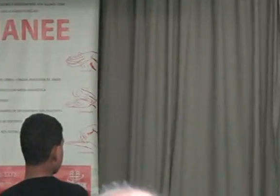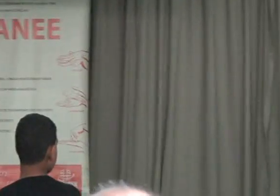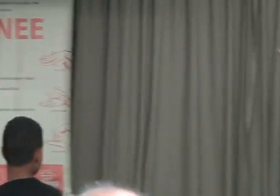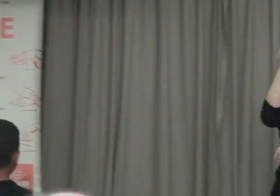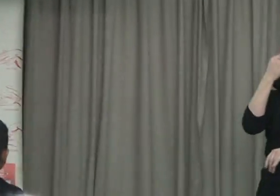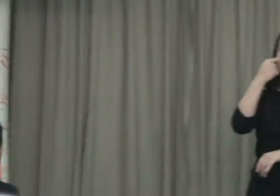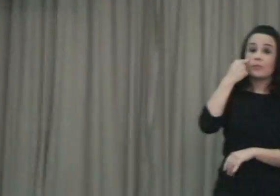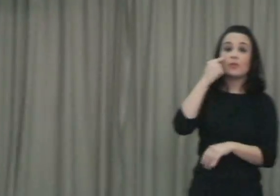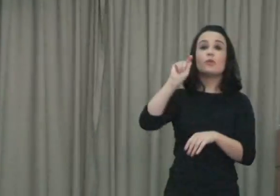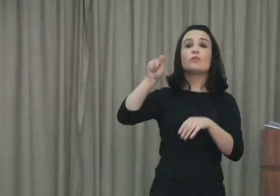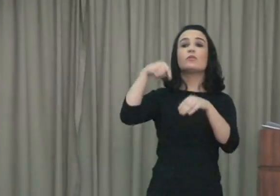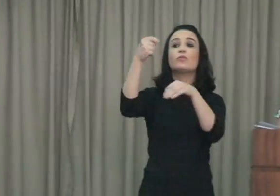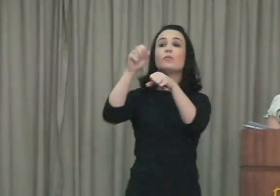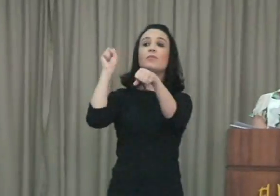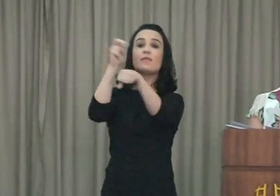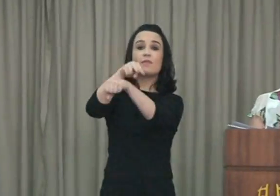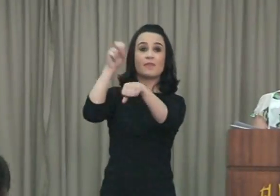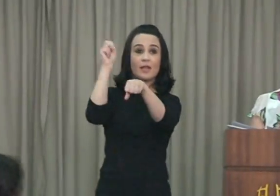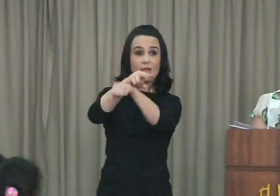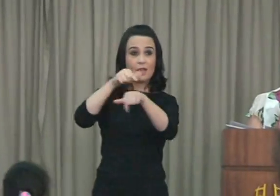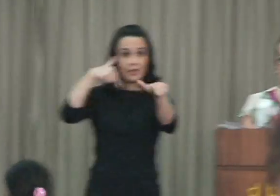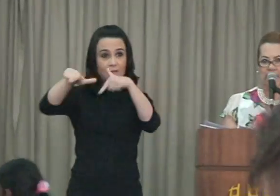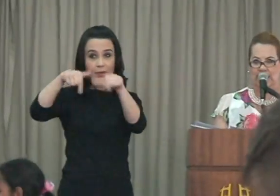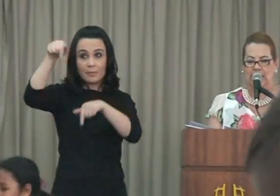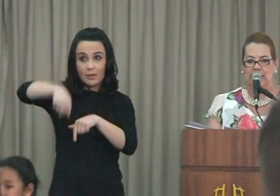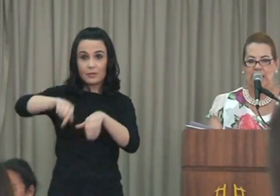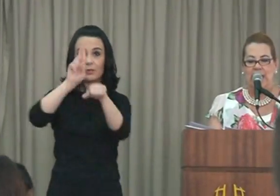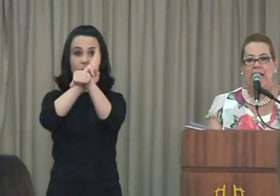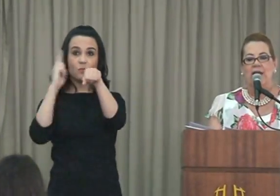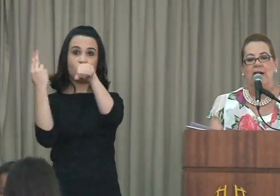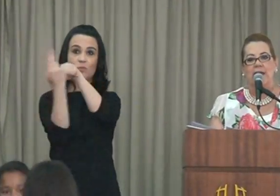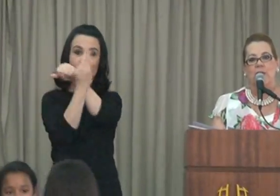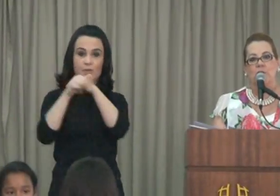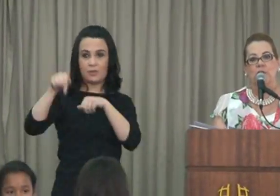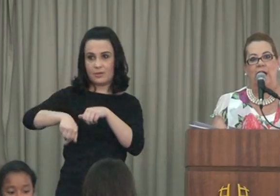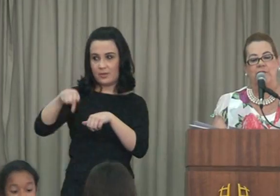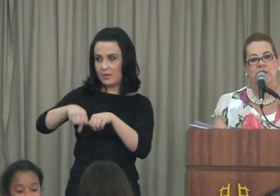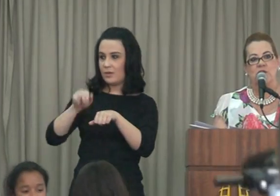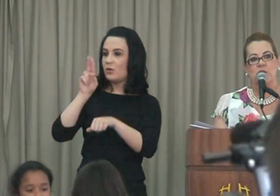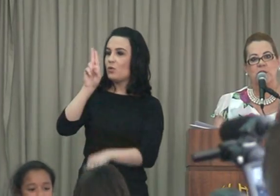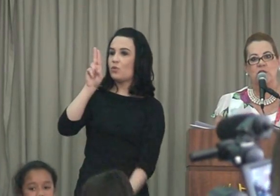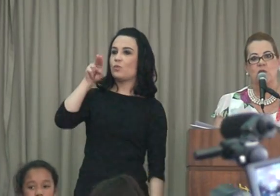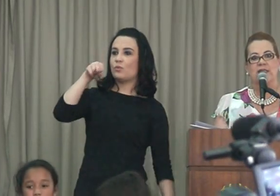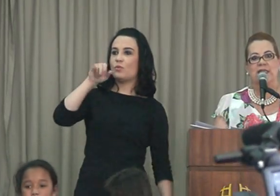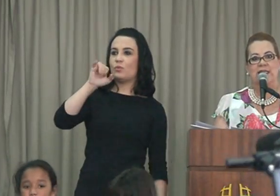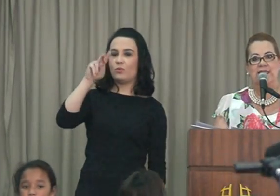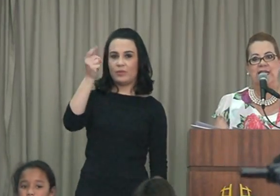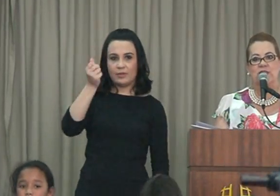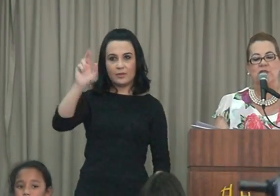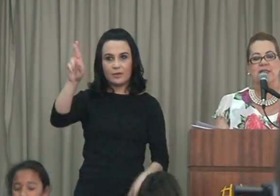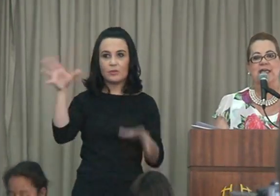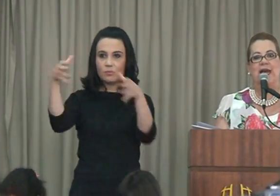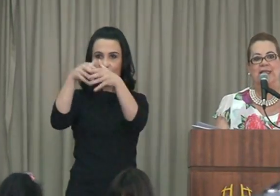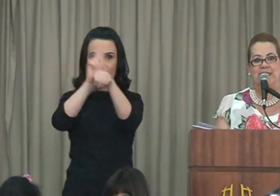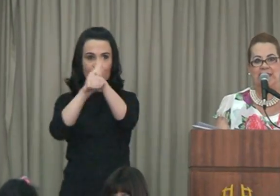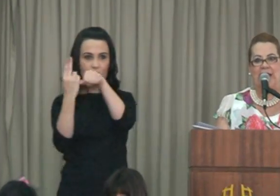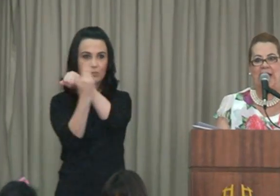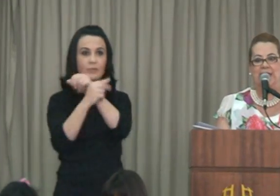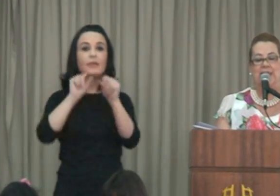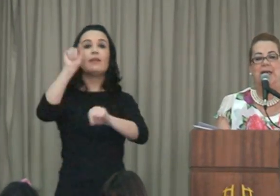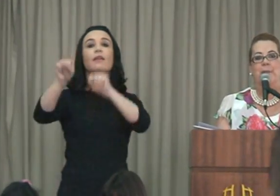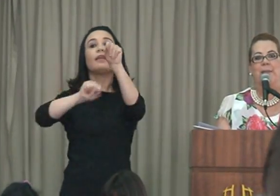empregabilidade do Grupo Educacional Uníngua. Eu aviso as pessoas que desejam se